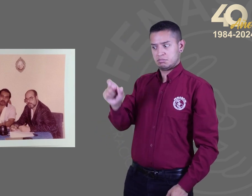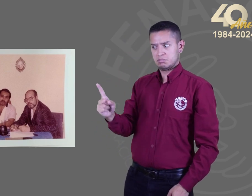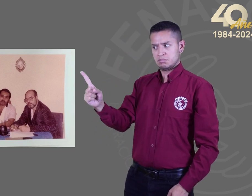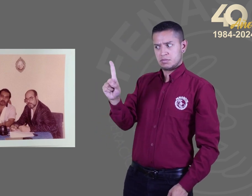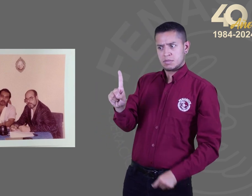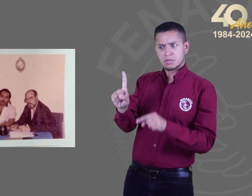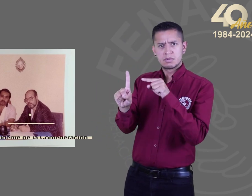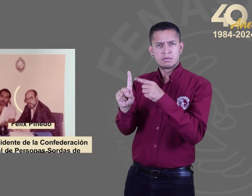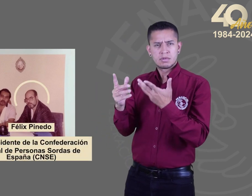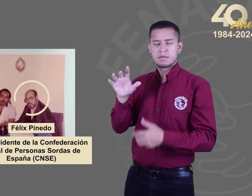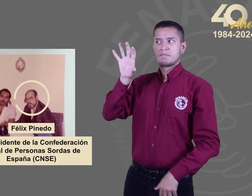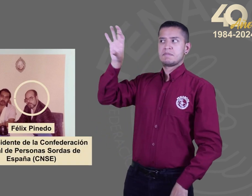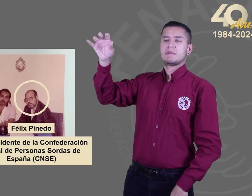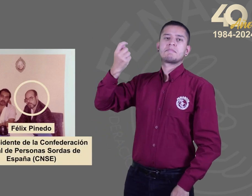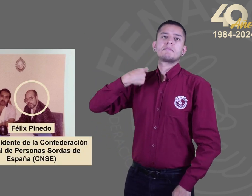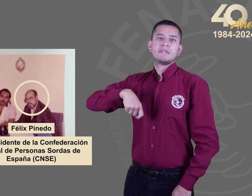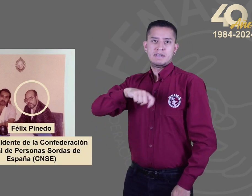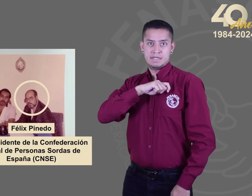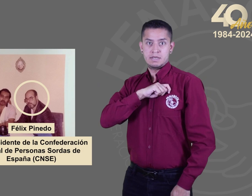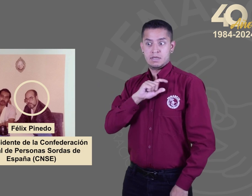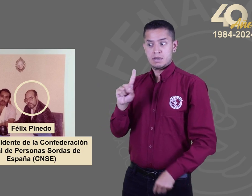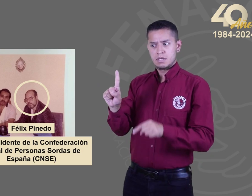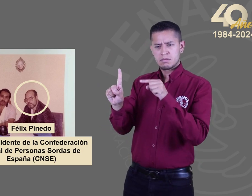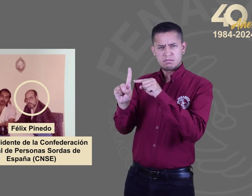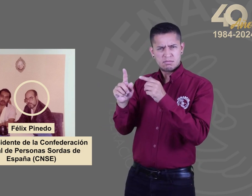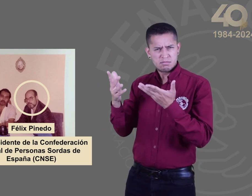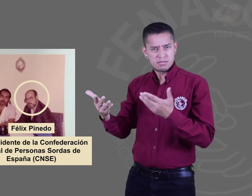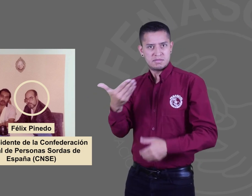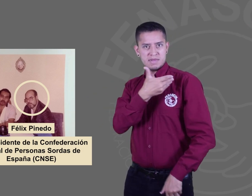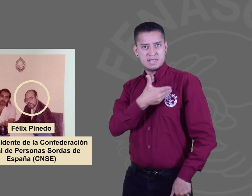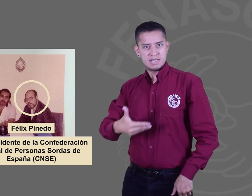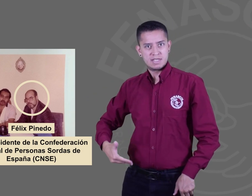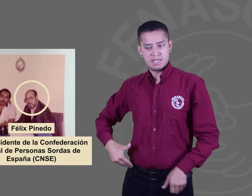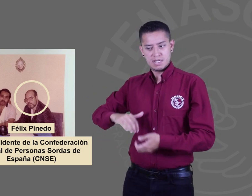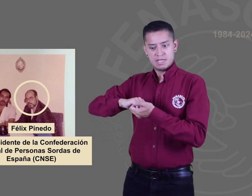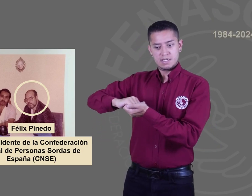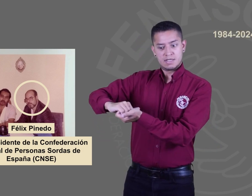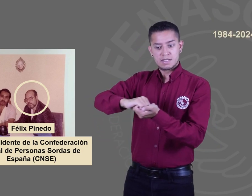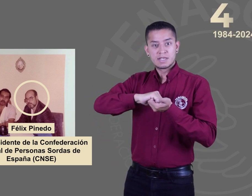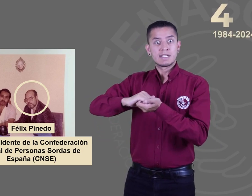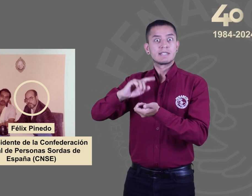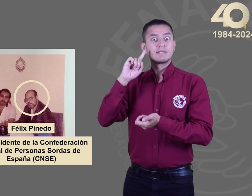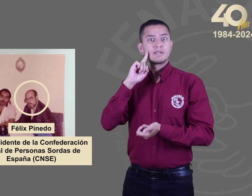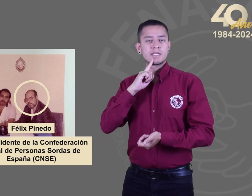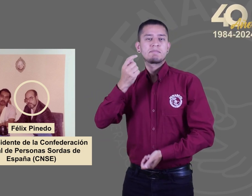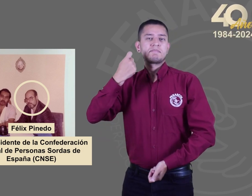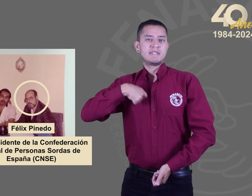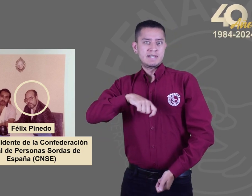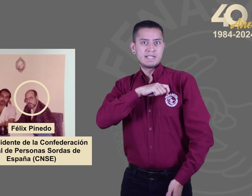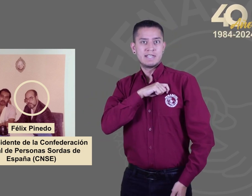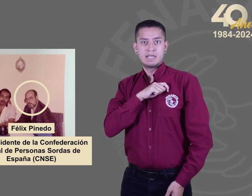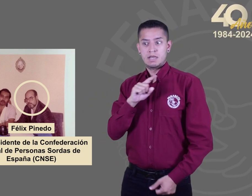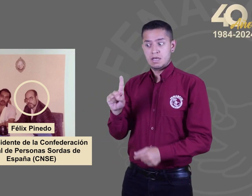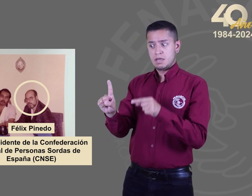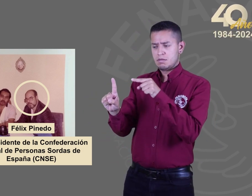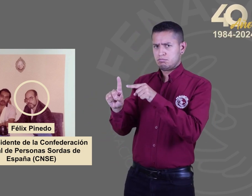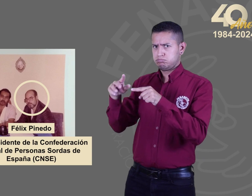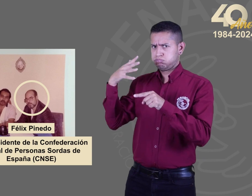señor Félix Pinedo, presidente de la Confederación Española de Sordos. Y aprovechando su experiencia,